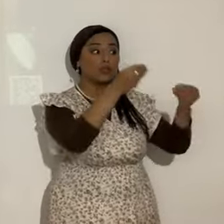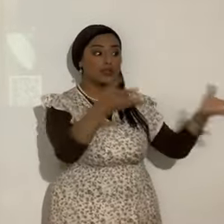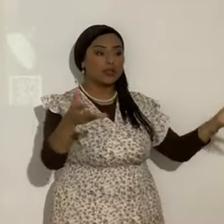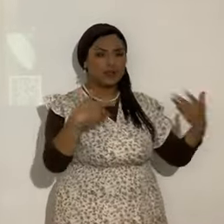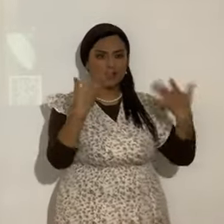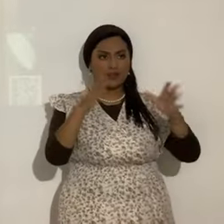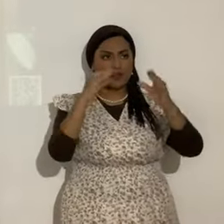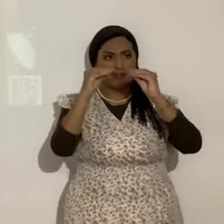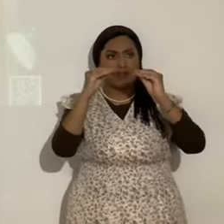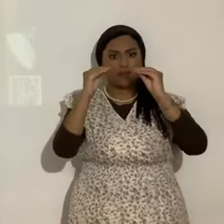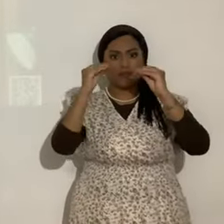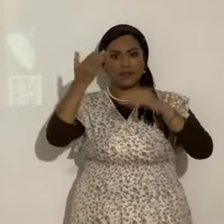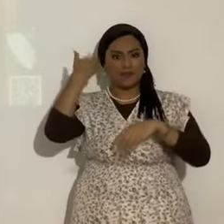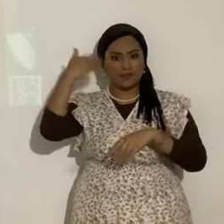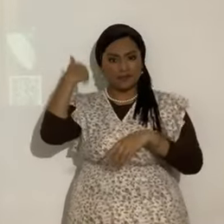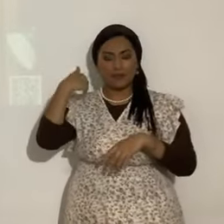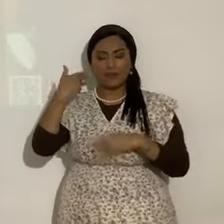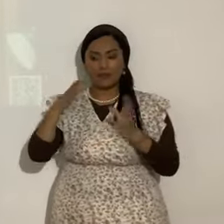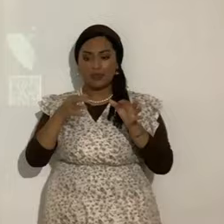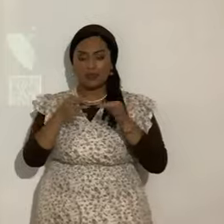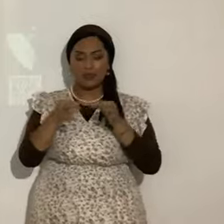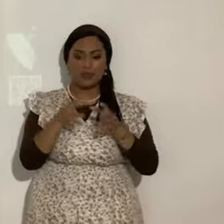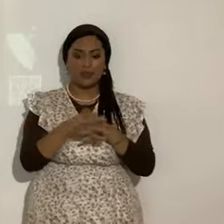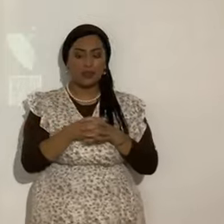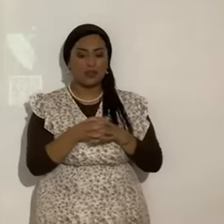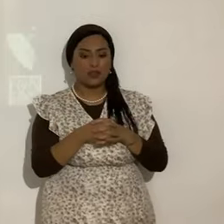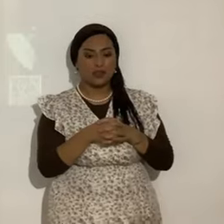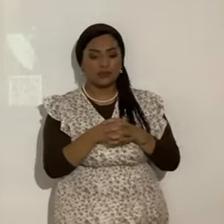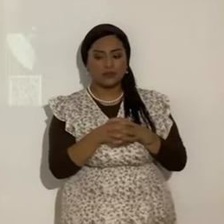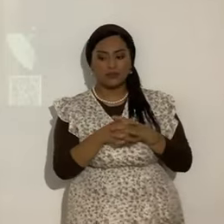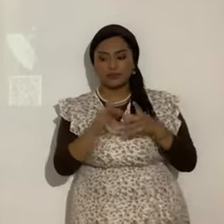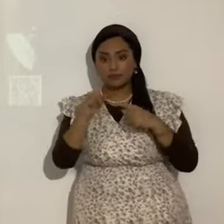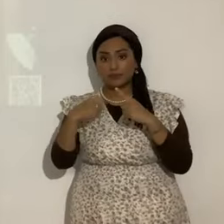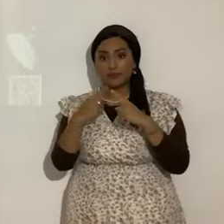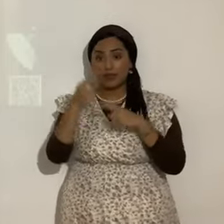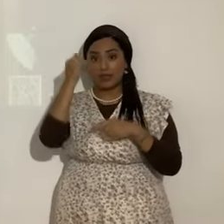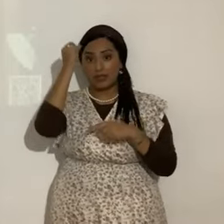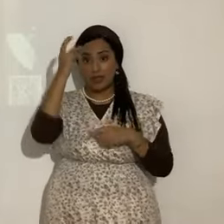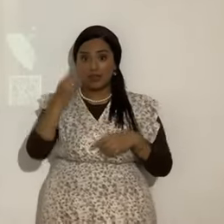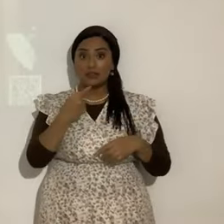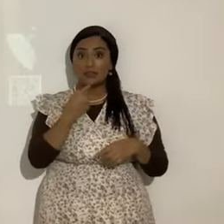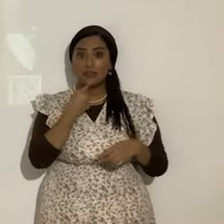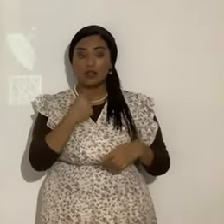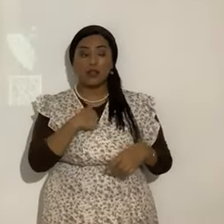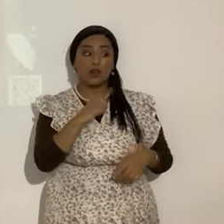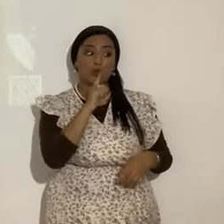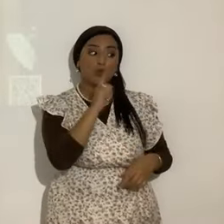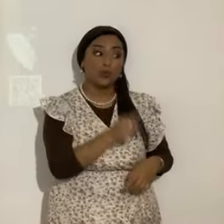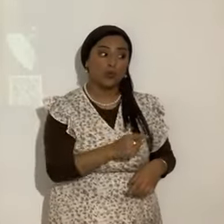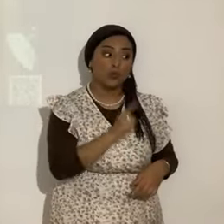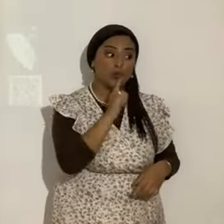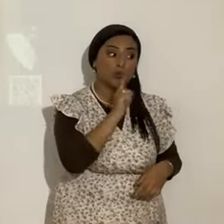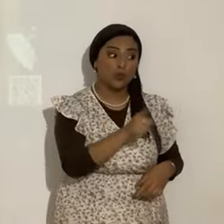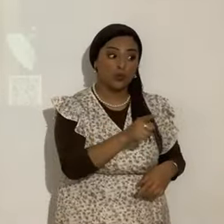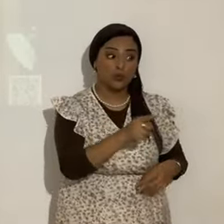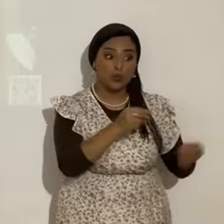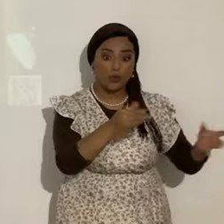predica. En otra enseñanza. Que cuando dice. cierto, de cierto os digo. Es porque era muy importante. Más